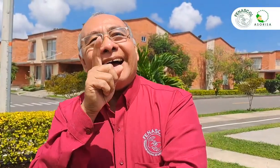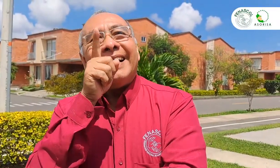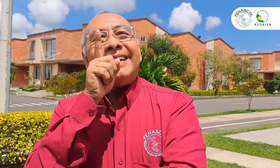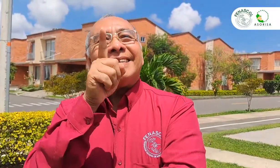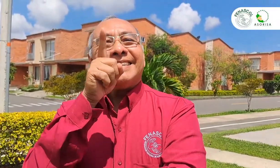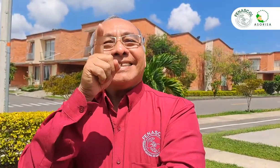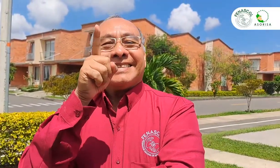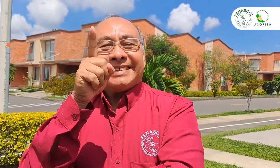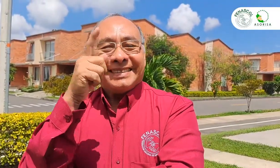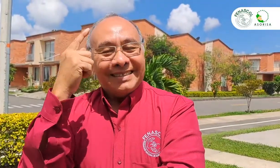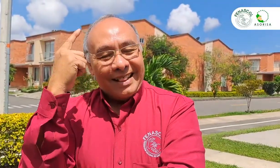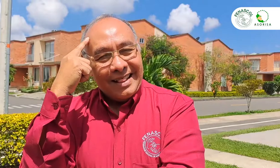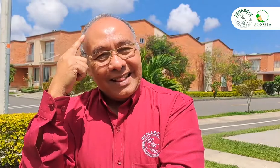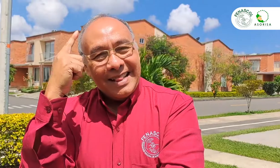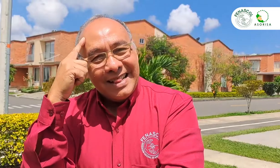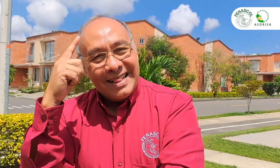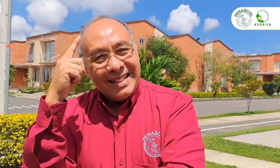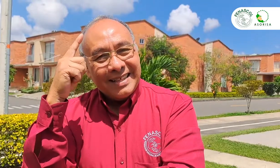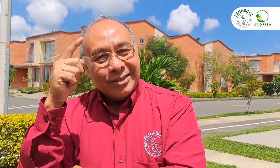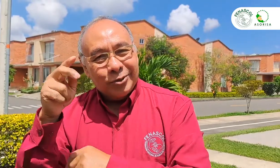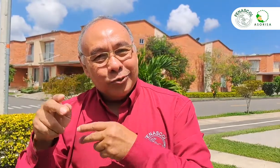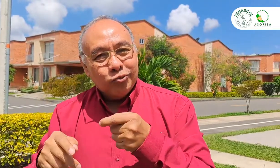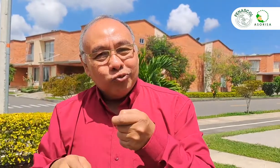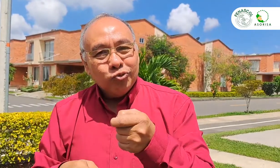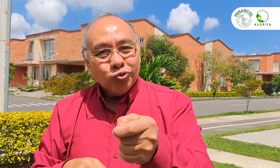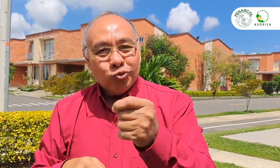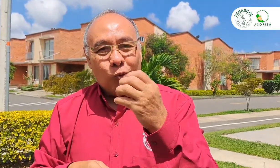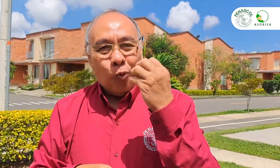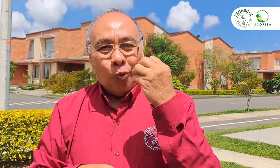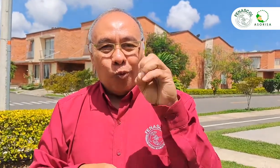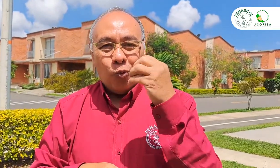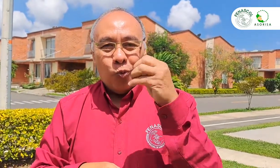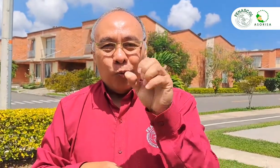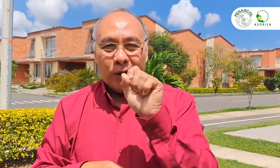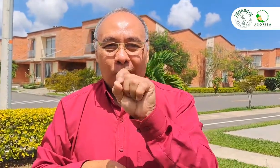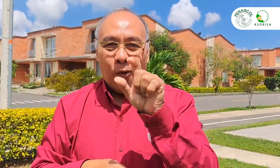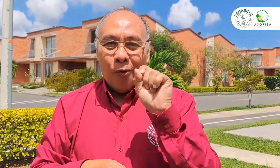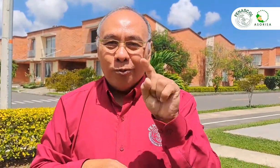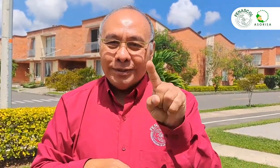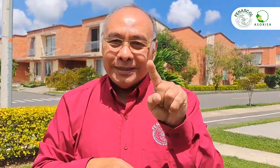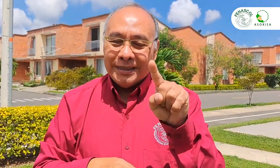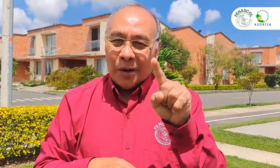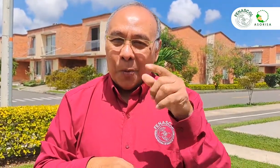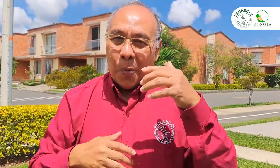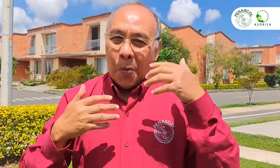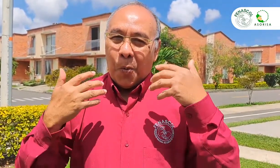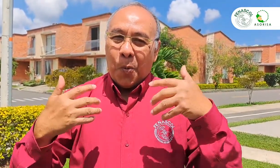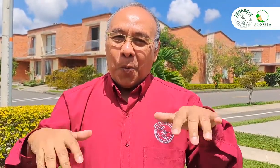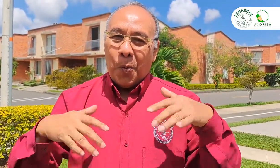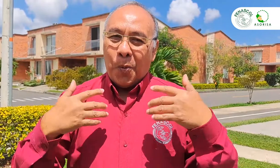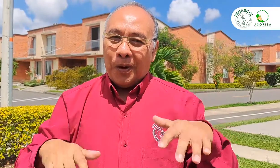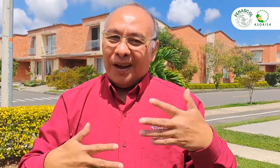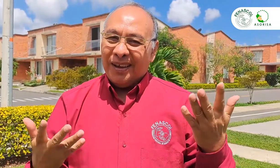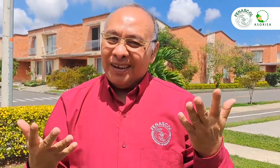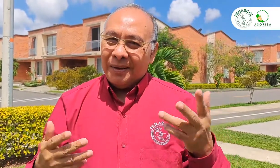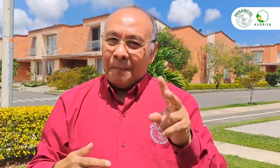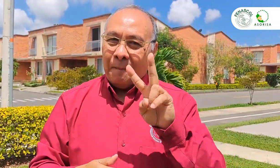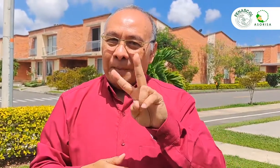¡Ay, sí! Estaba pensando en que en este próximo 11 de octubre se cumplirán